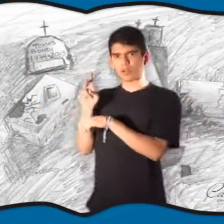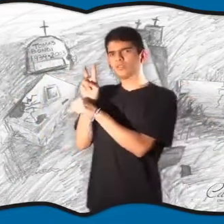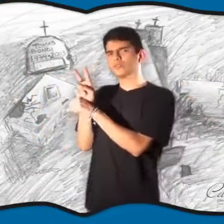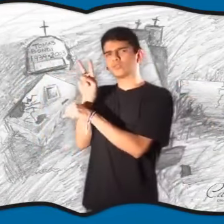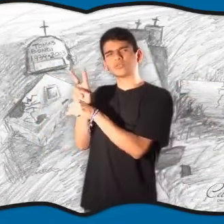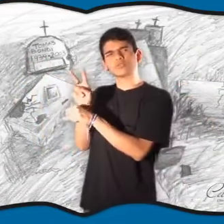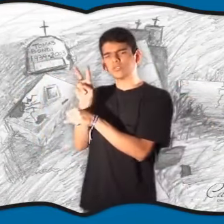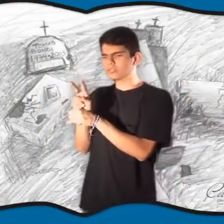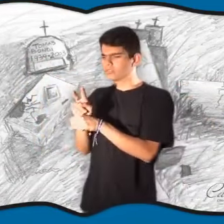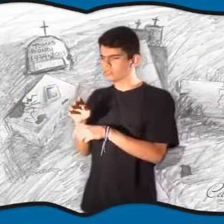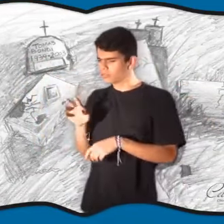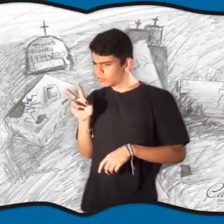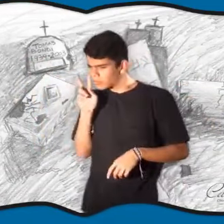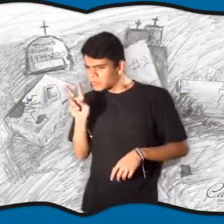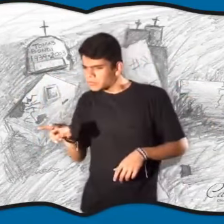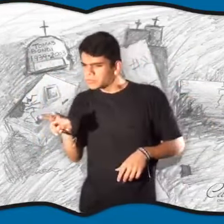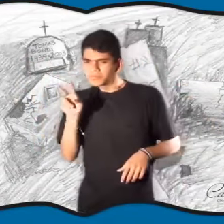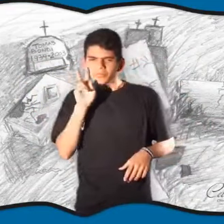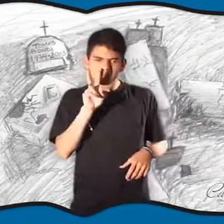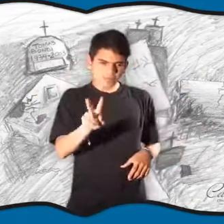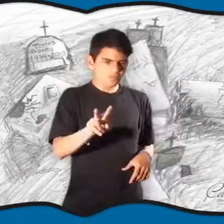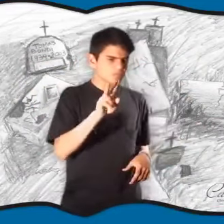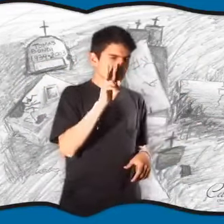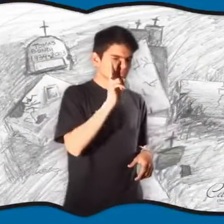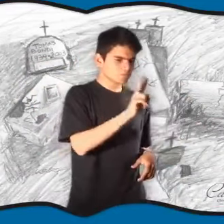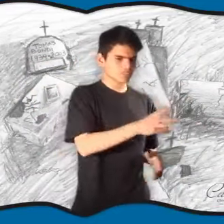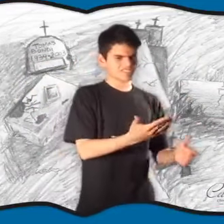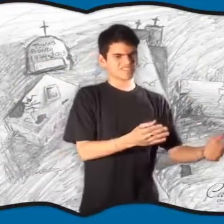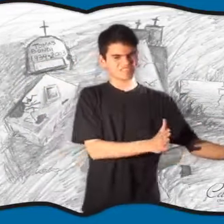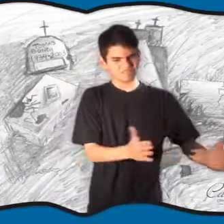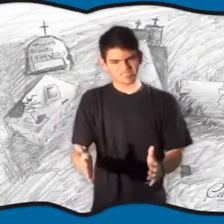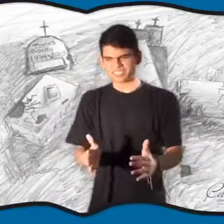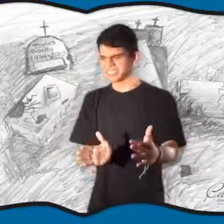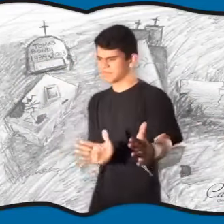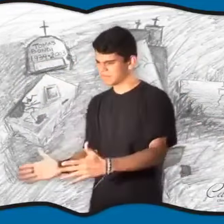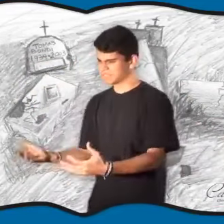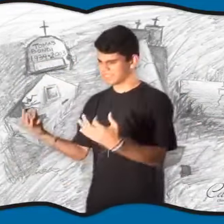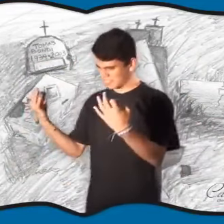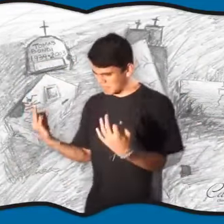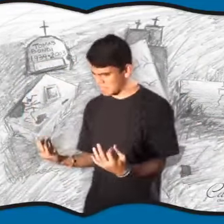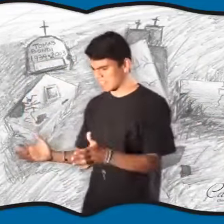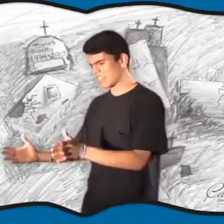Allí, el encargado localizaba las tumbas desacomodadas y las acomodaba una tras otra.